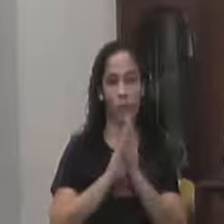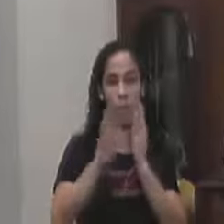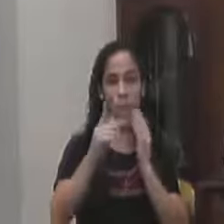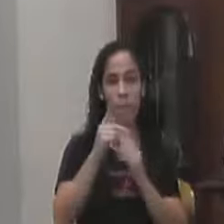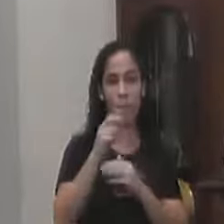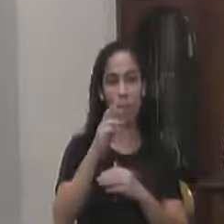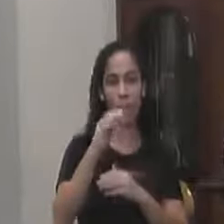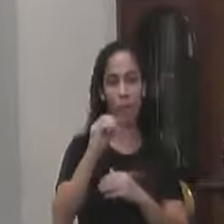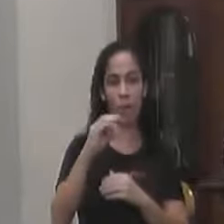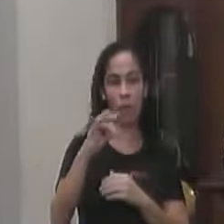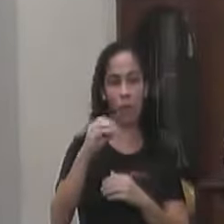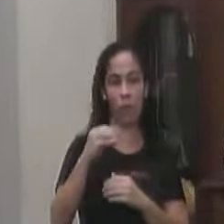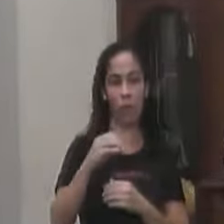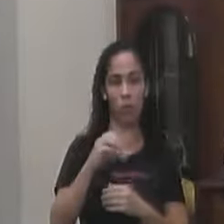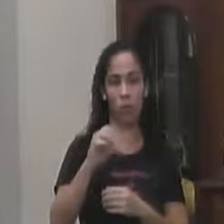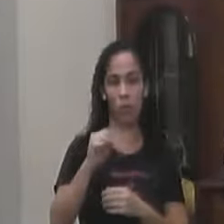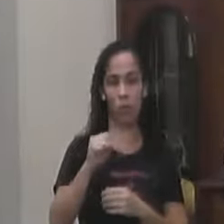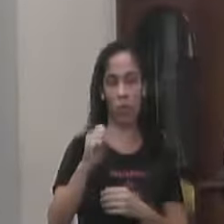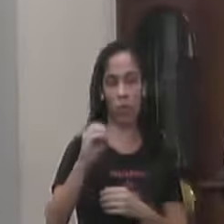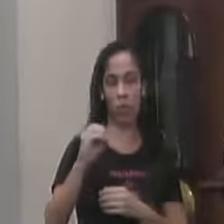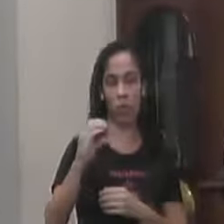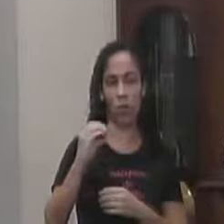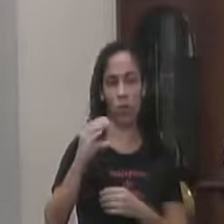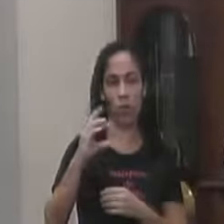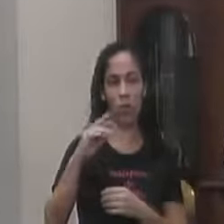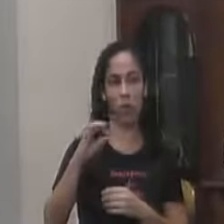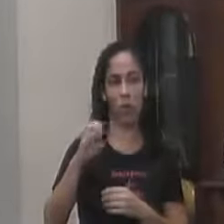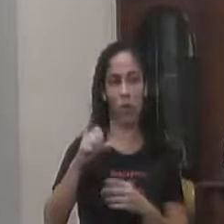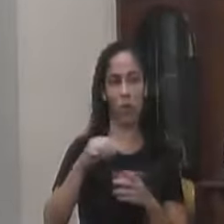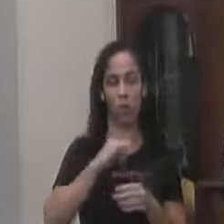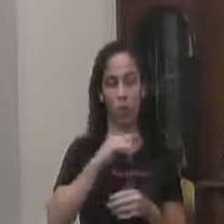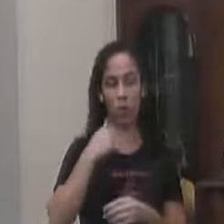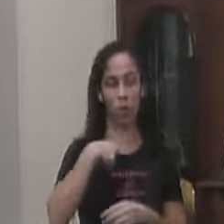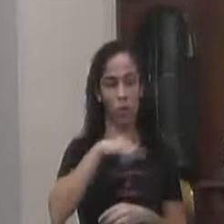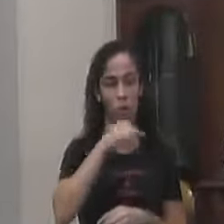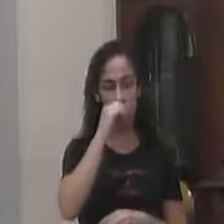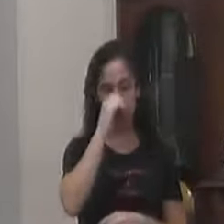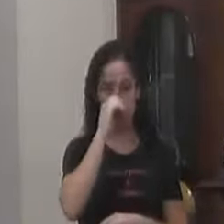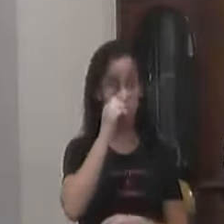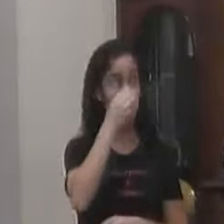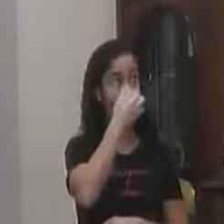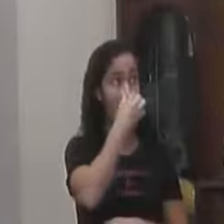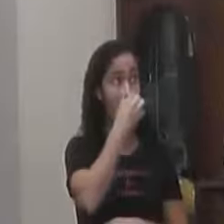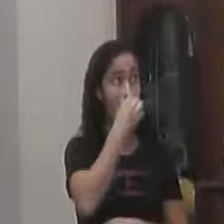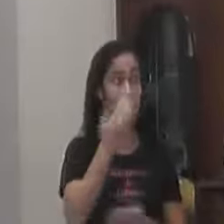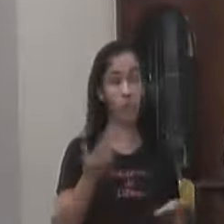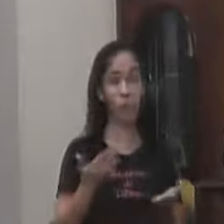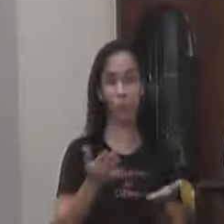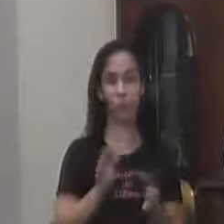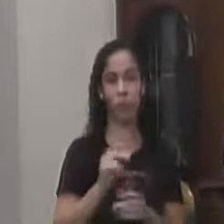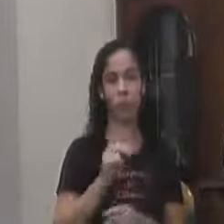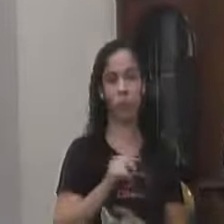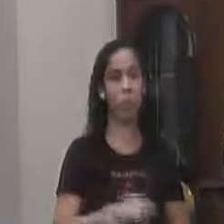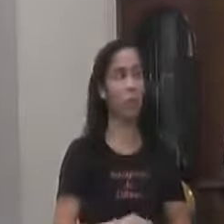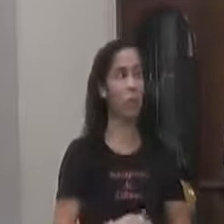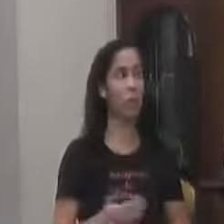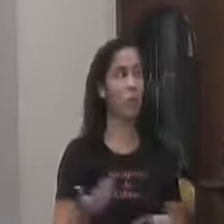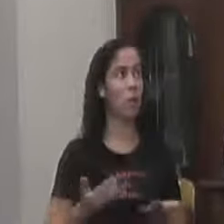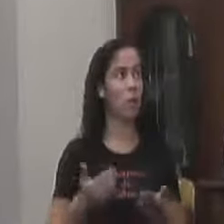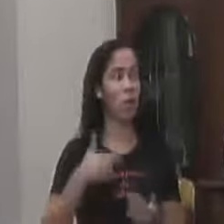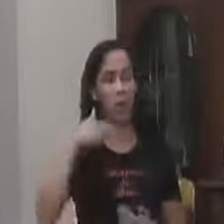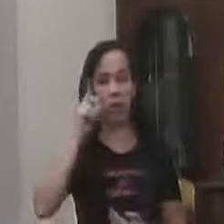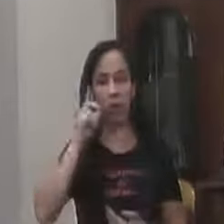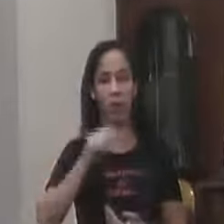No nosso município Se ouve Então Se você for lá Não Não foi hoje não Foi hoje